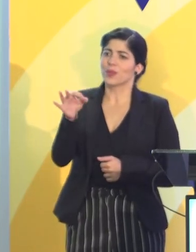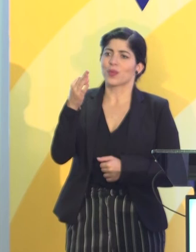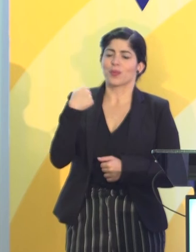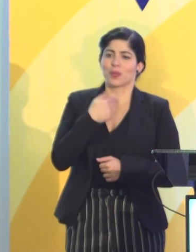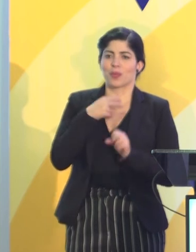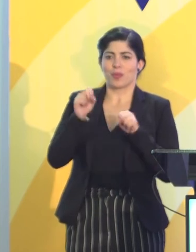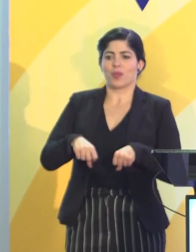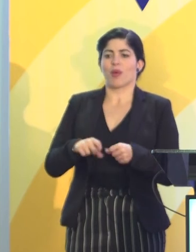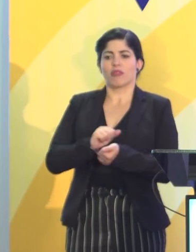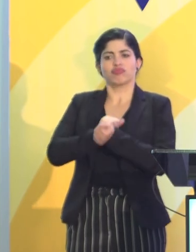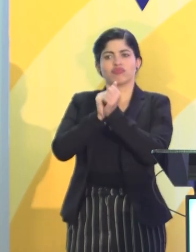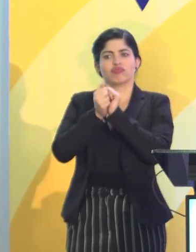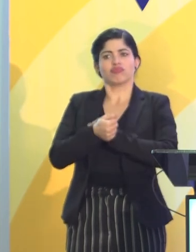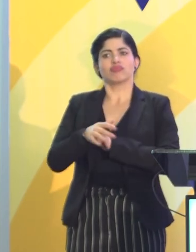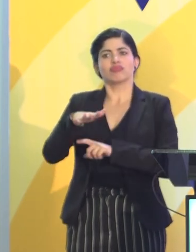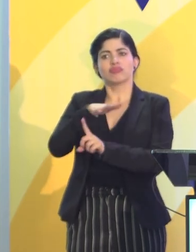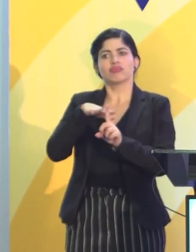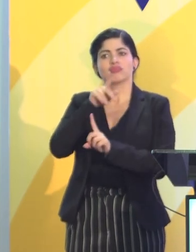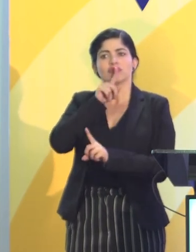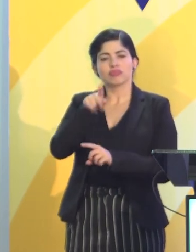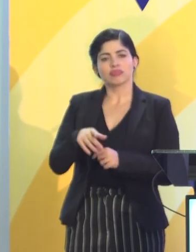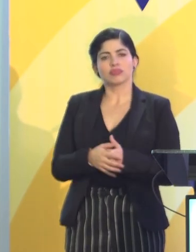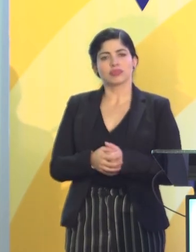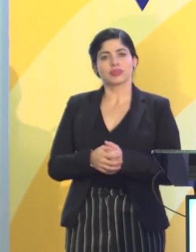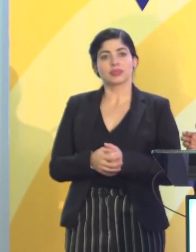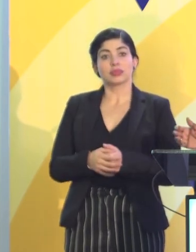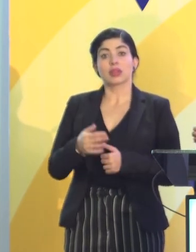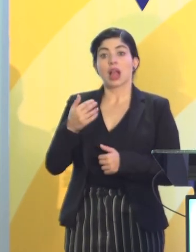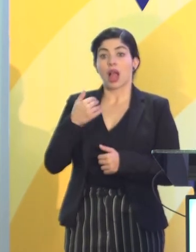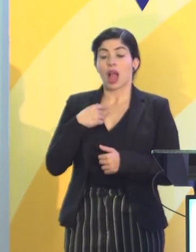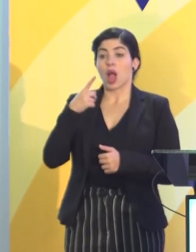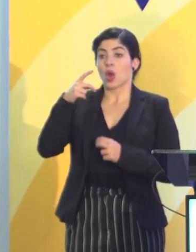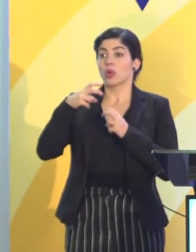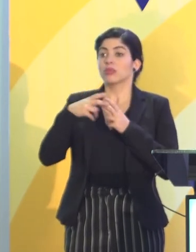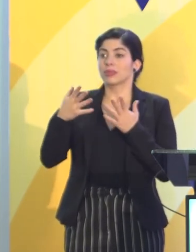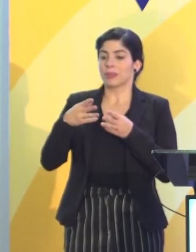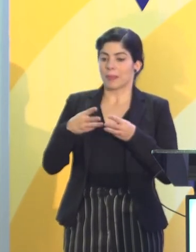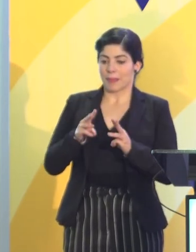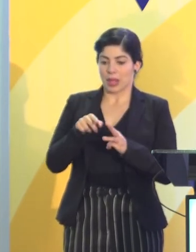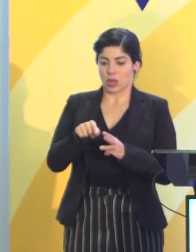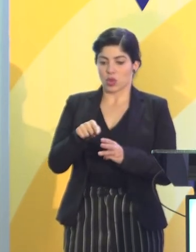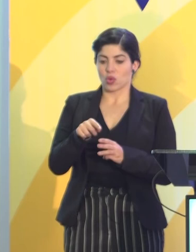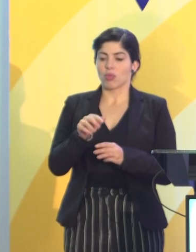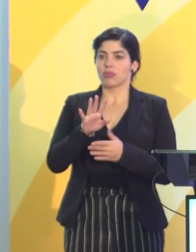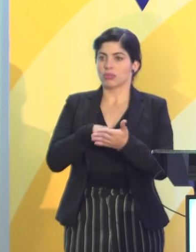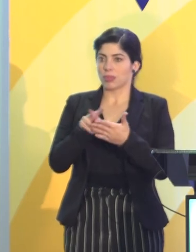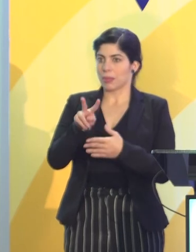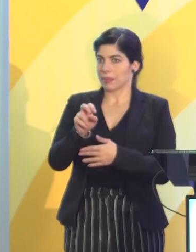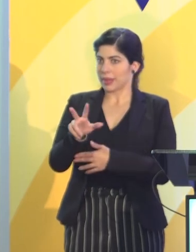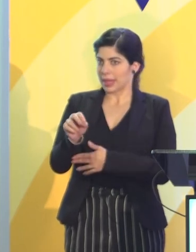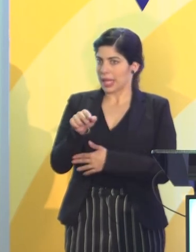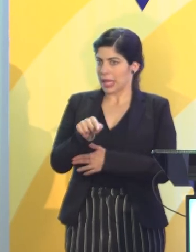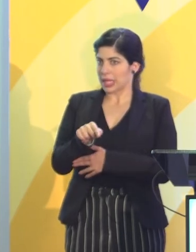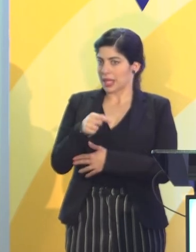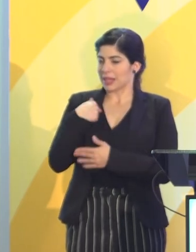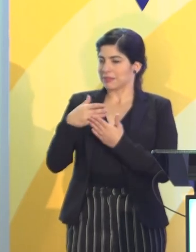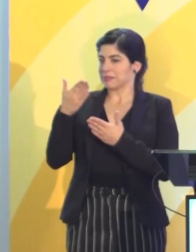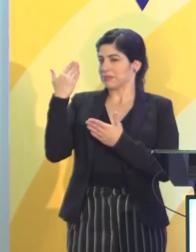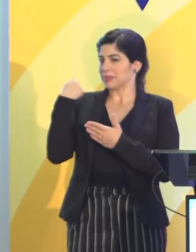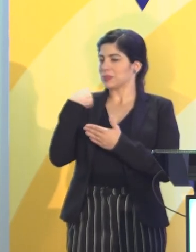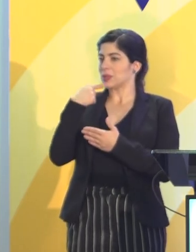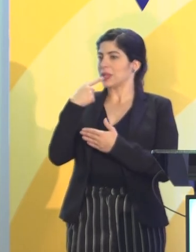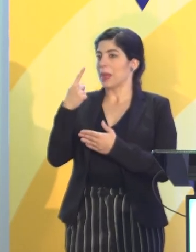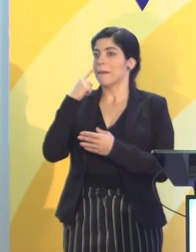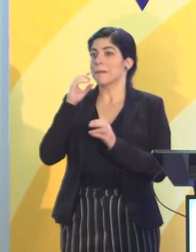manera de transformar la realidad. Tenemos un vehículo que es la Agenda 2030, y yo decía hace un